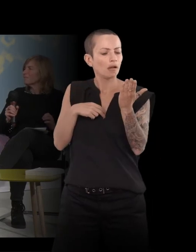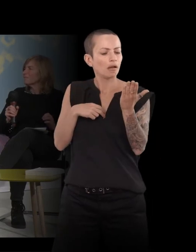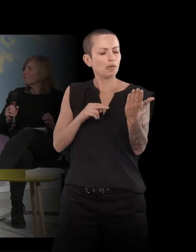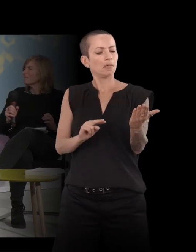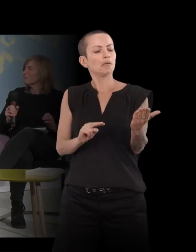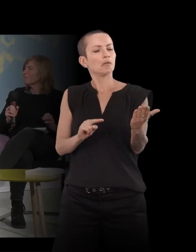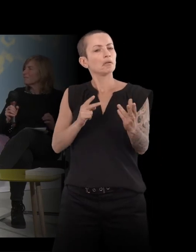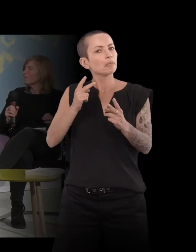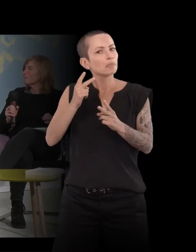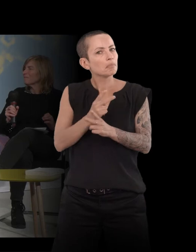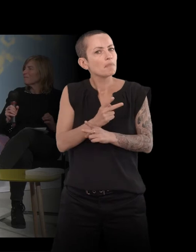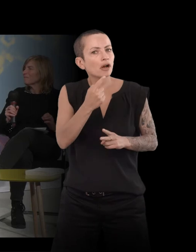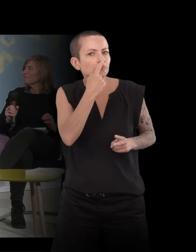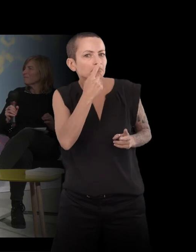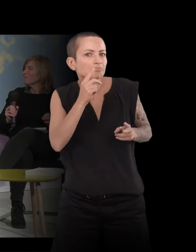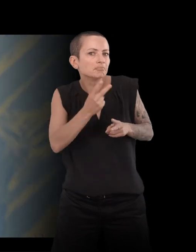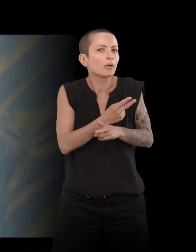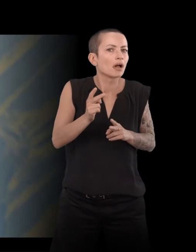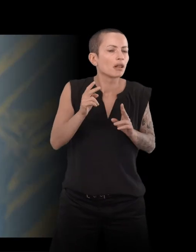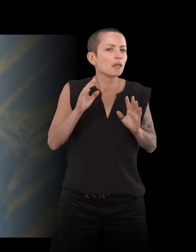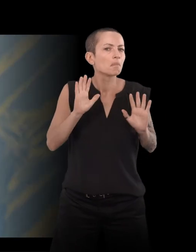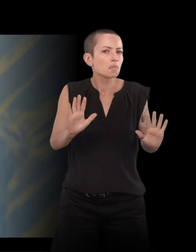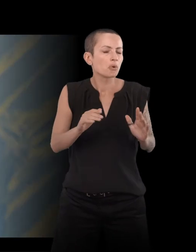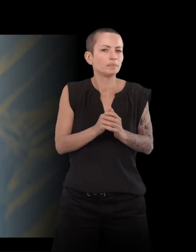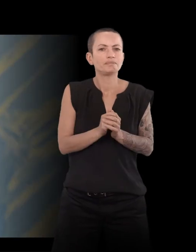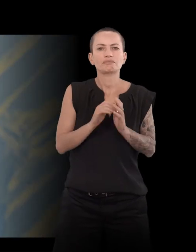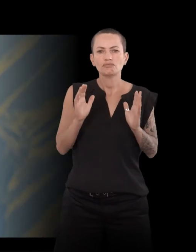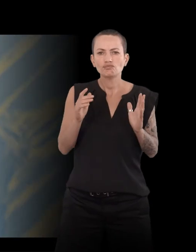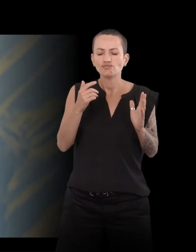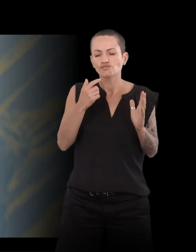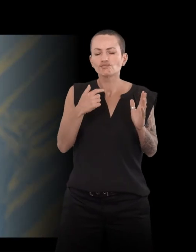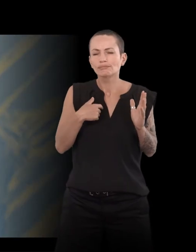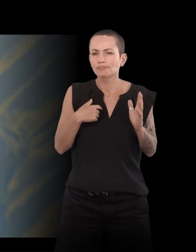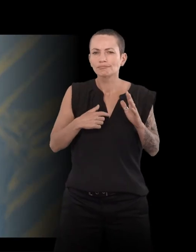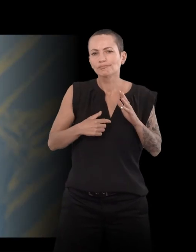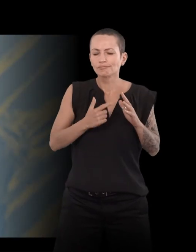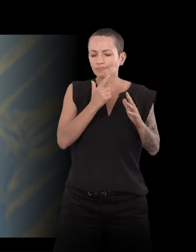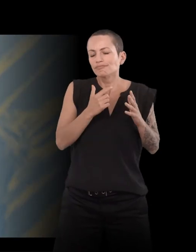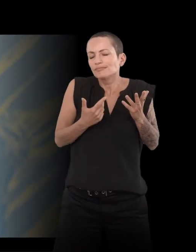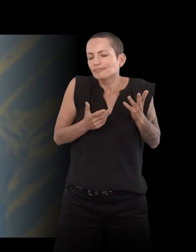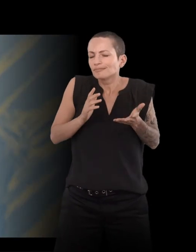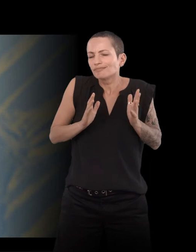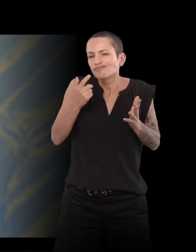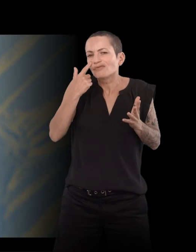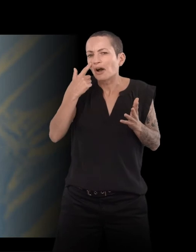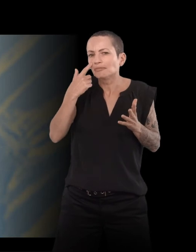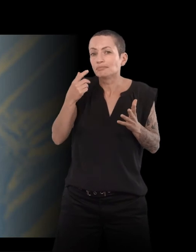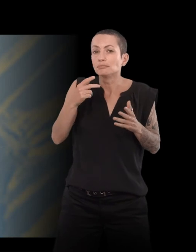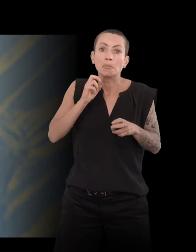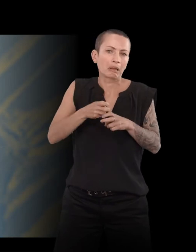Je me bon, entre moi et moi, bon, ça range toujours. Mais je dis, si j'en montre à Dumayet et me dire, c'est très bien. Et ça,